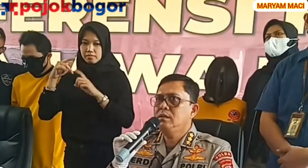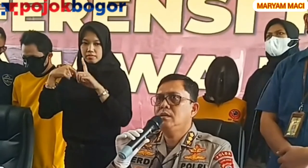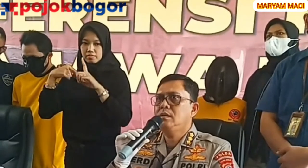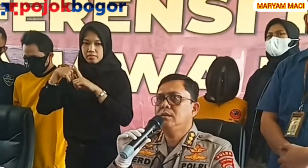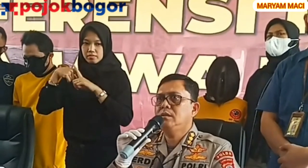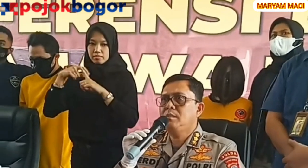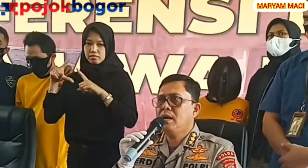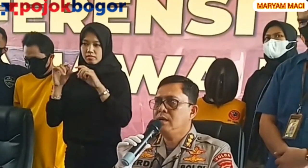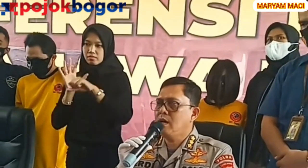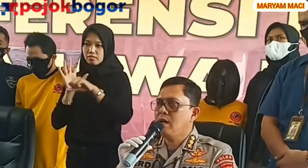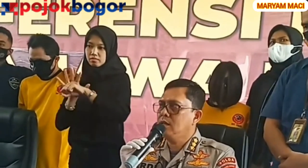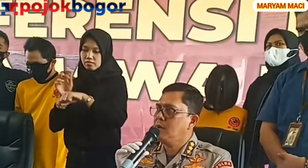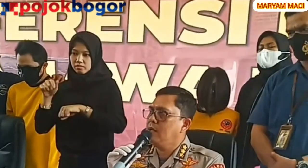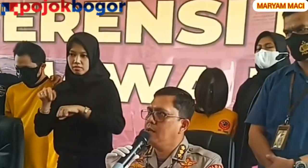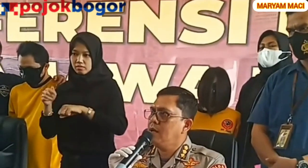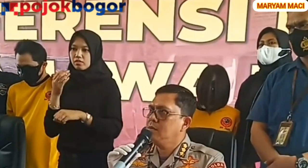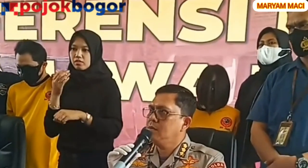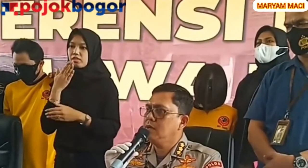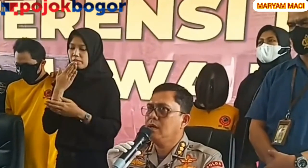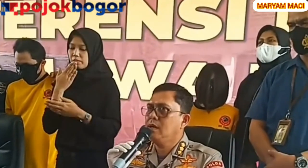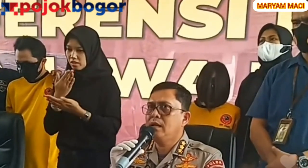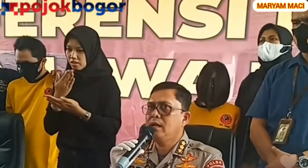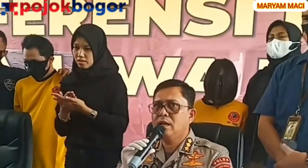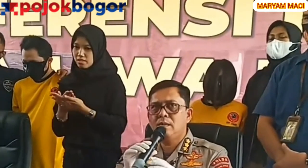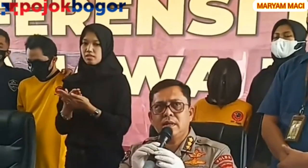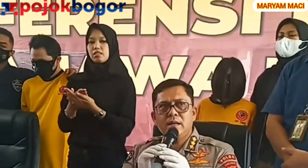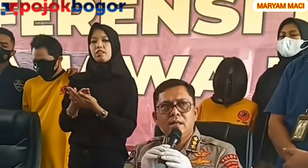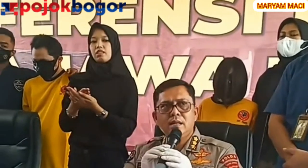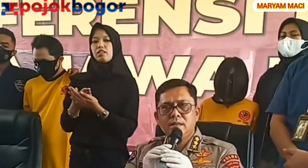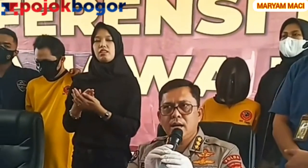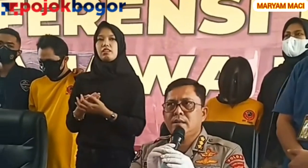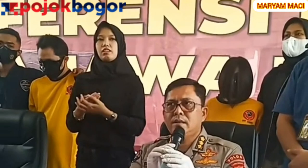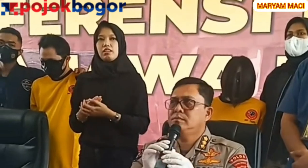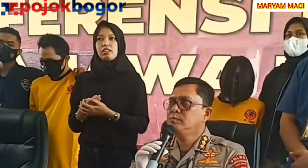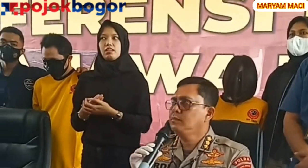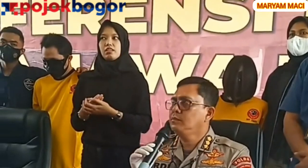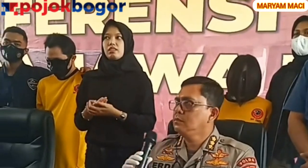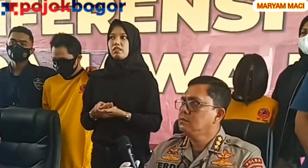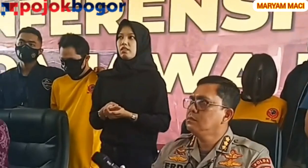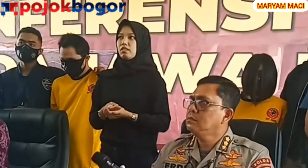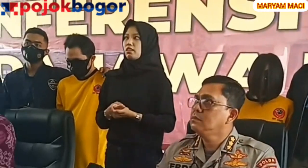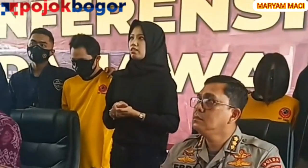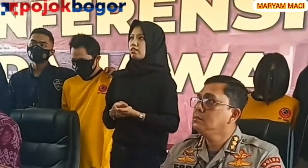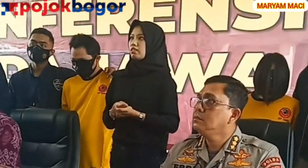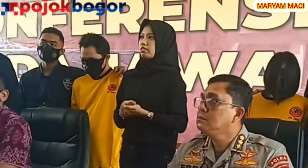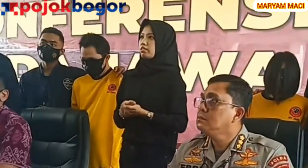ya, terima kasih atas perhatiannya mungkin rekan-rekan ada pertanyaan, silakan terima atas perhatiannya terima kasih atas perhatiannya